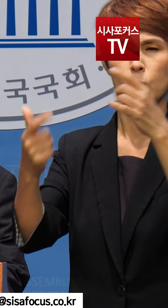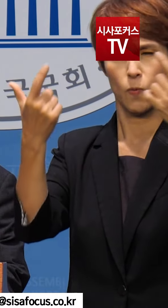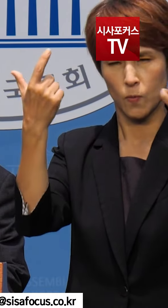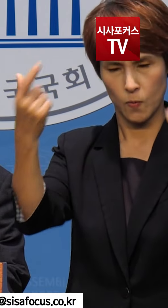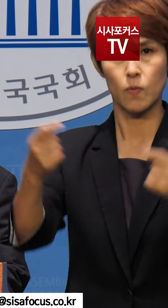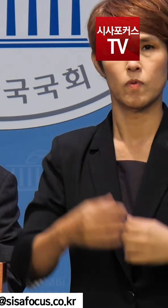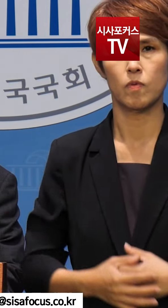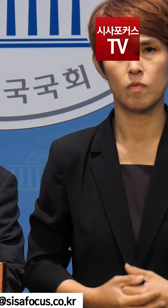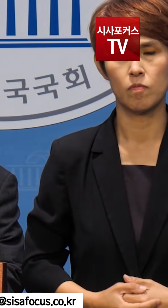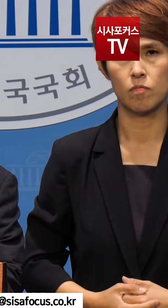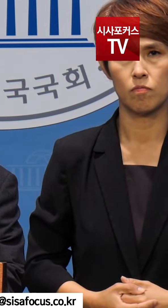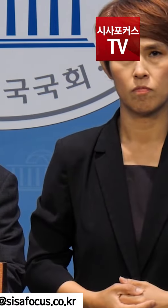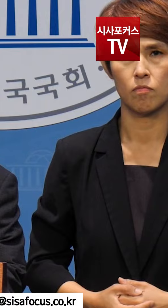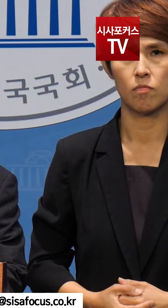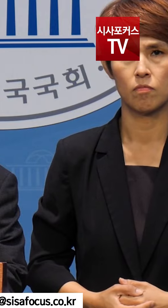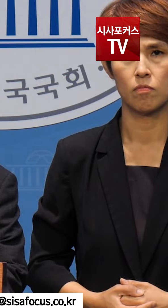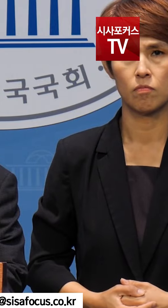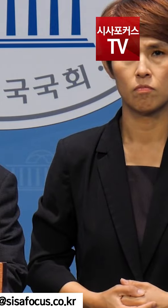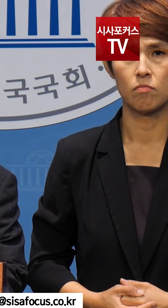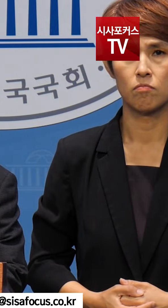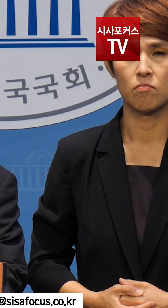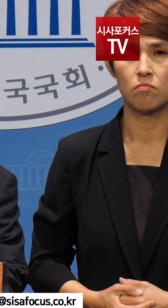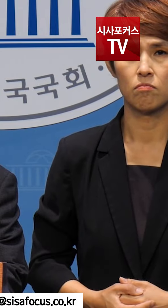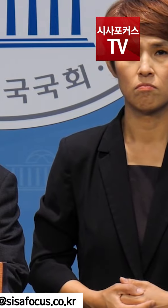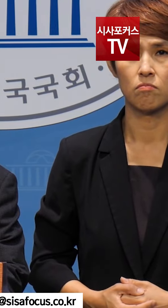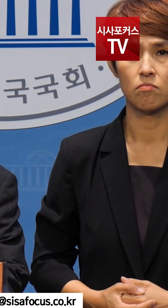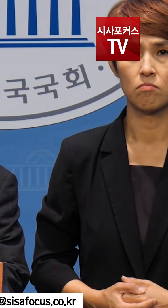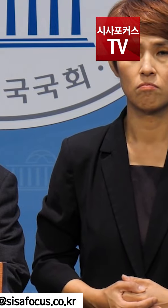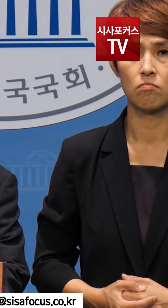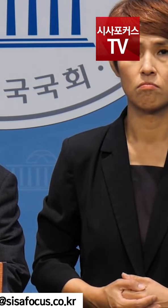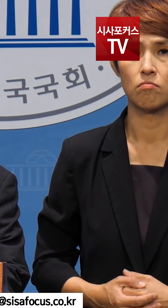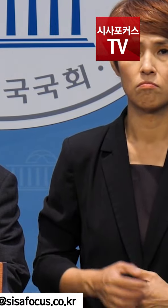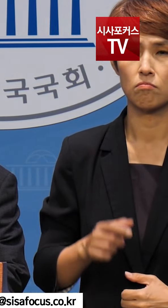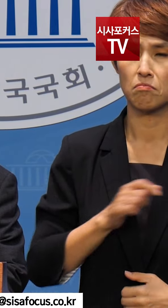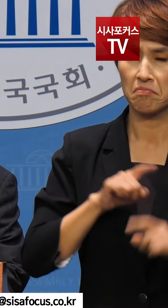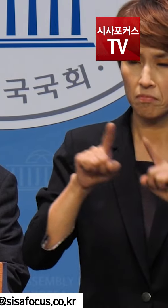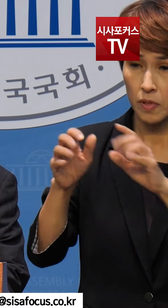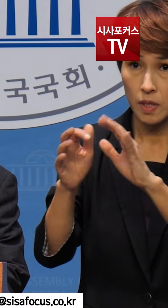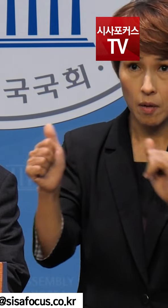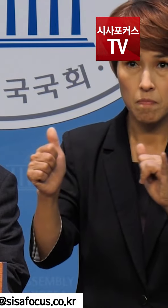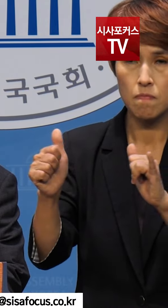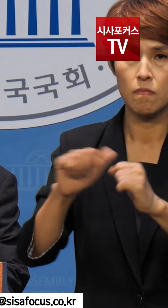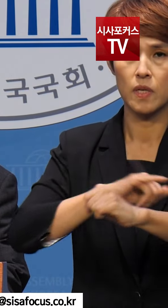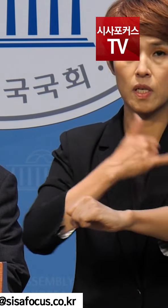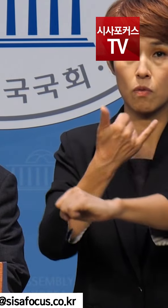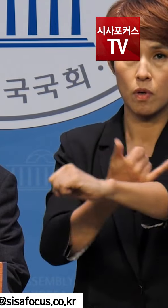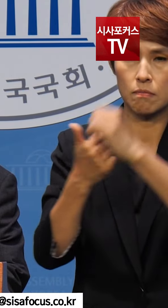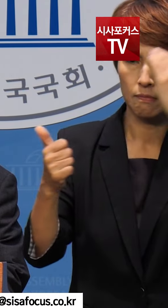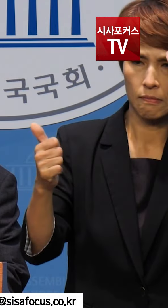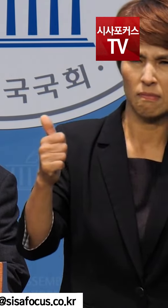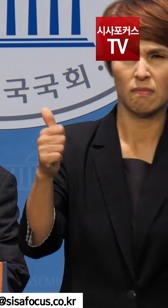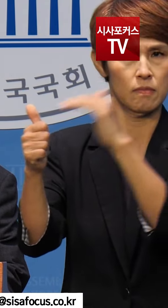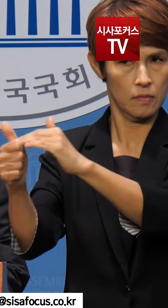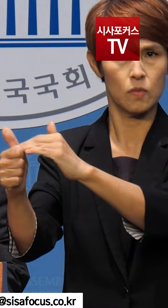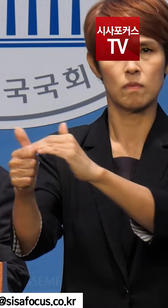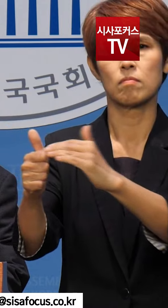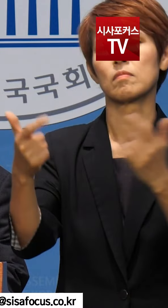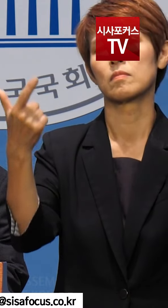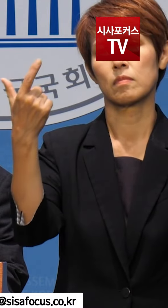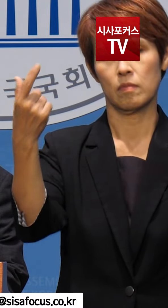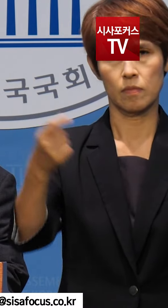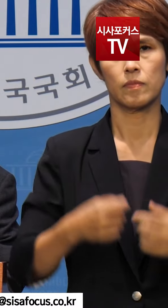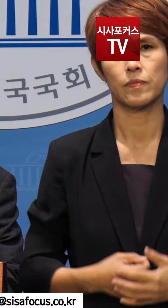정치적 노림수이자 피고인의 인권을 단합하는 인권 침해 행위로밖에